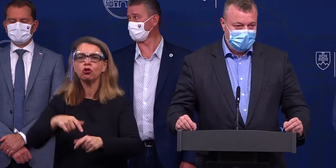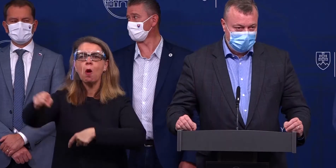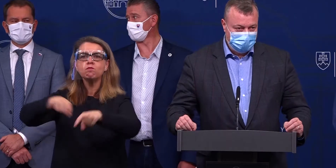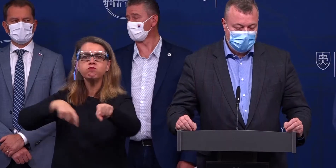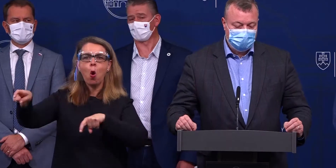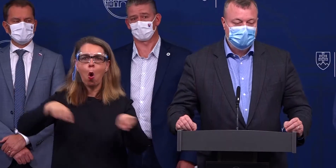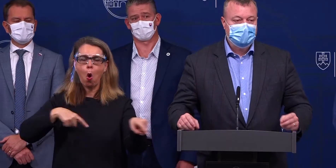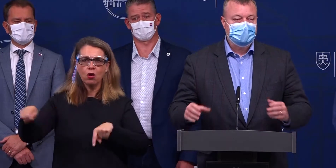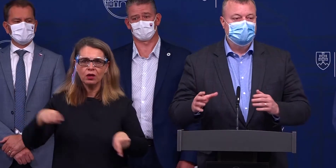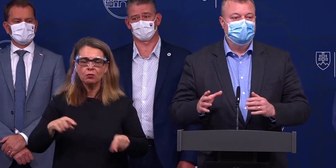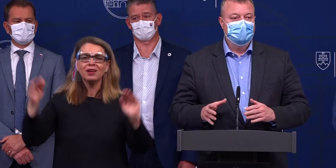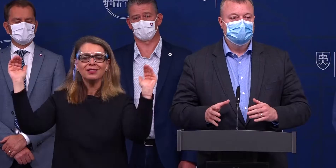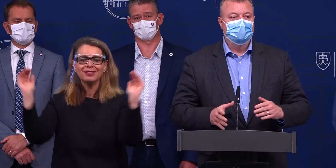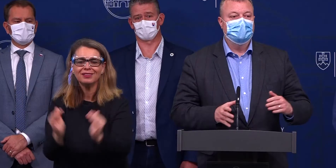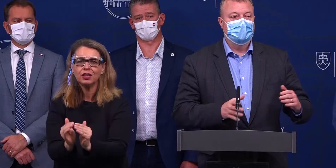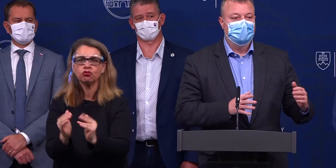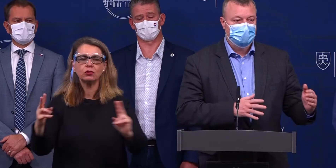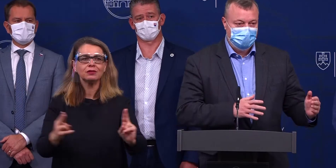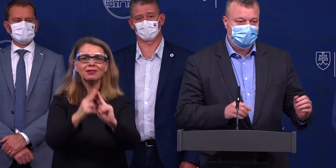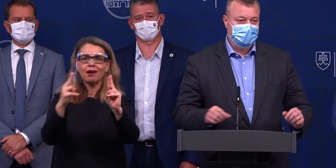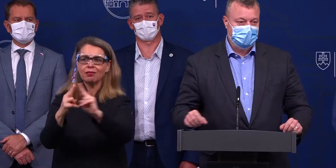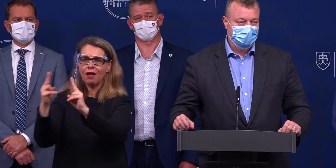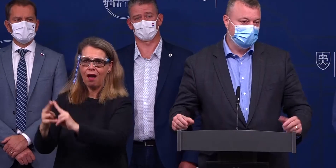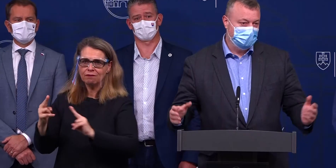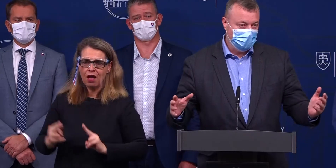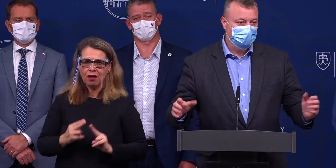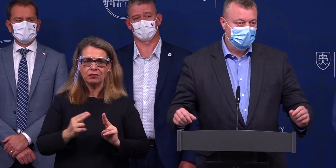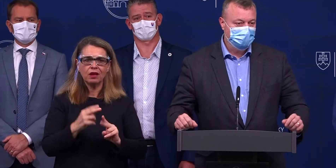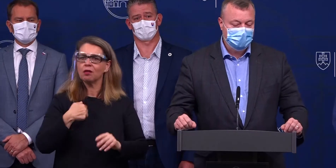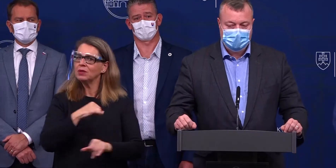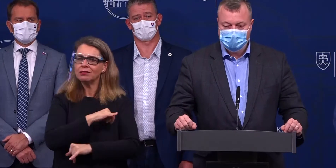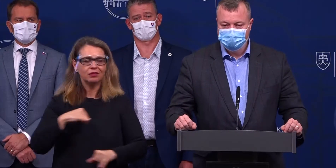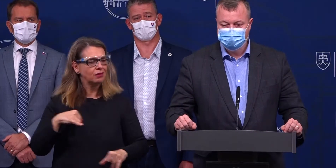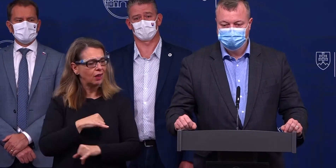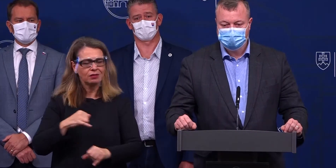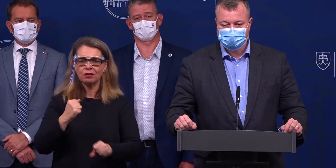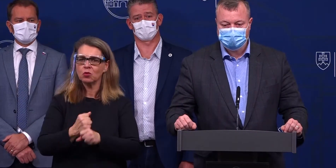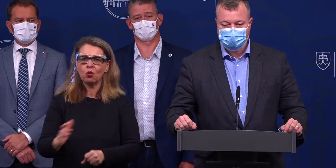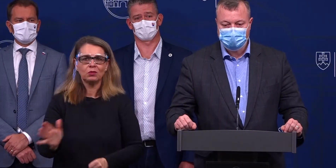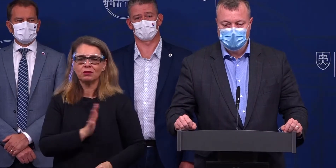obmedziť stretávania, pretože sa chceme vyhnúť tomu oveľa horšiemu scenáru, a to treba otvorene povedať.